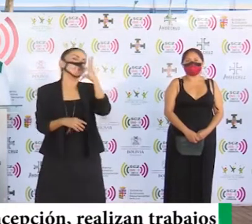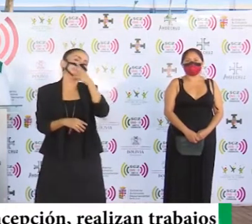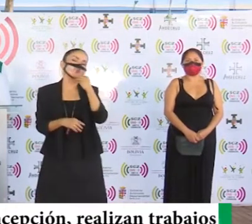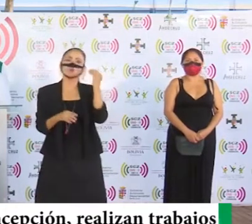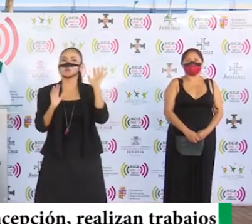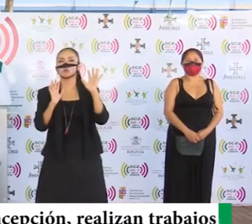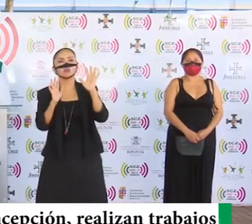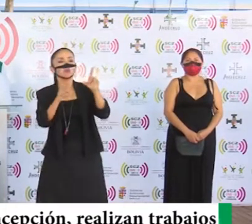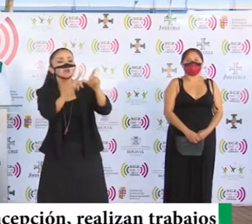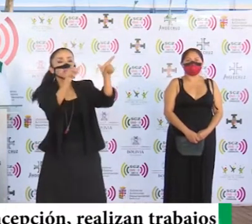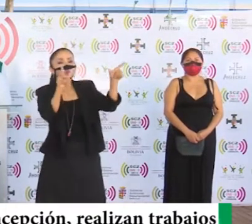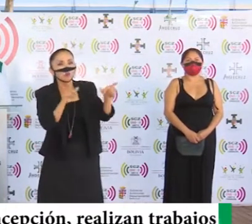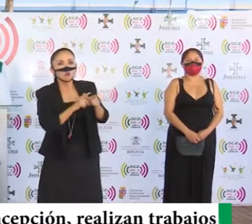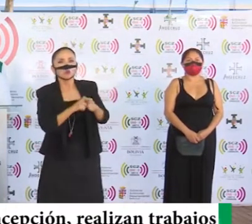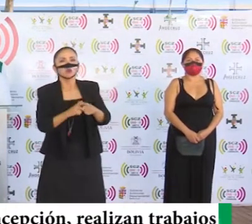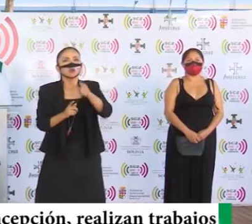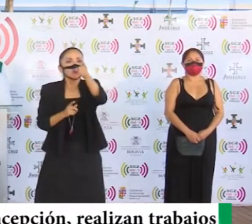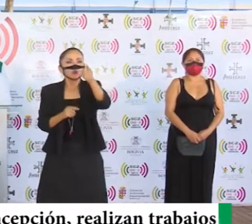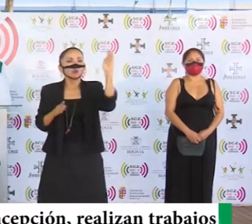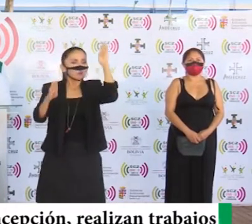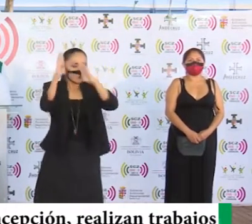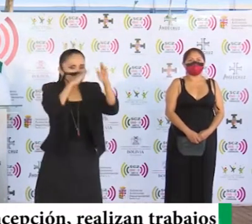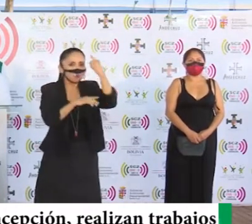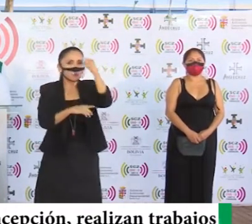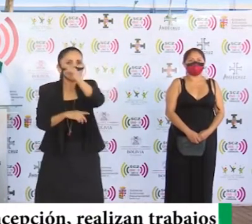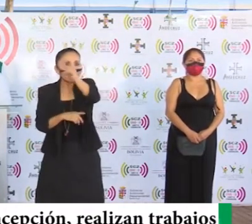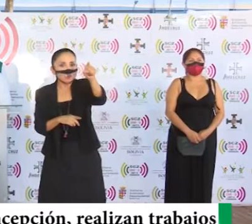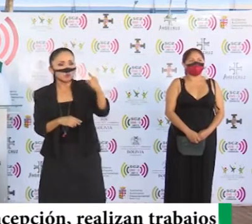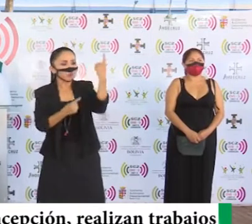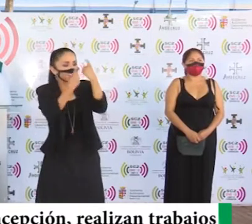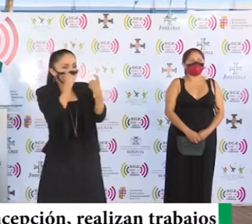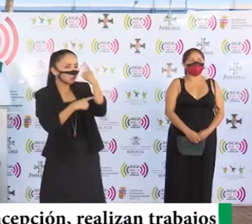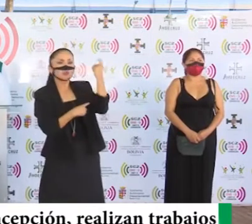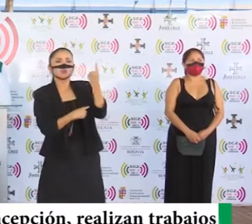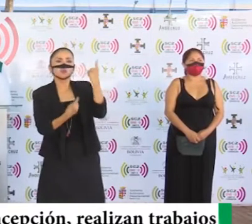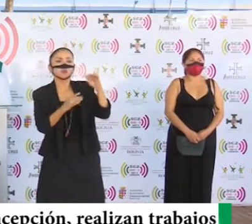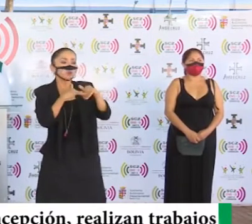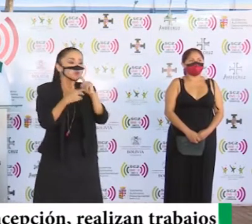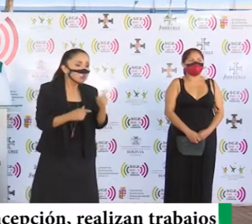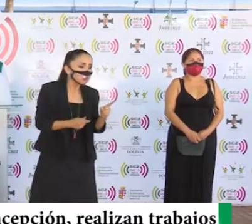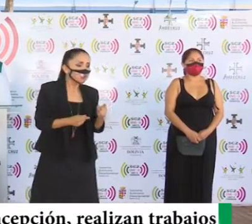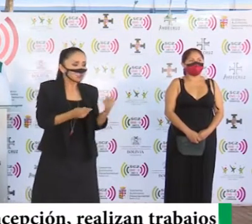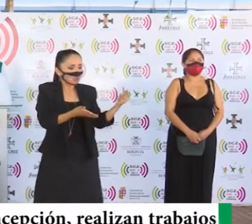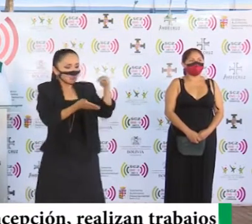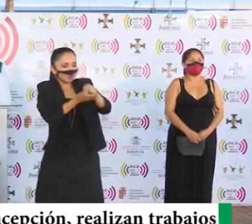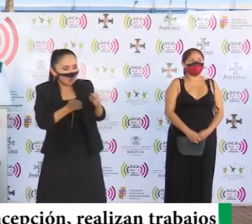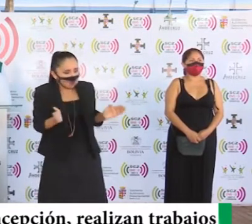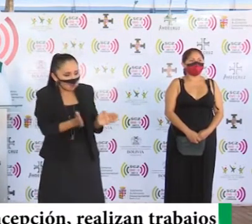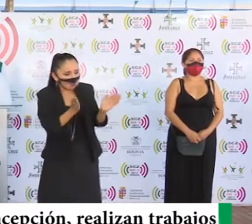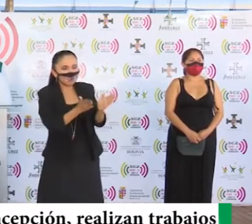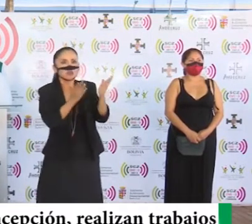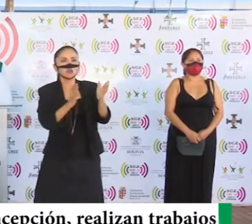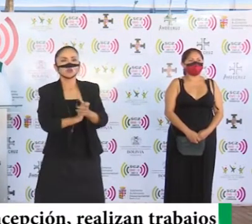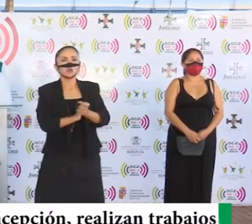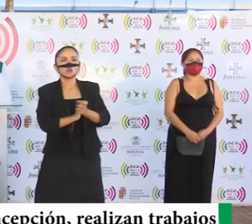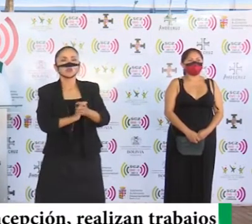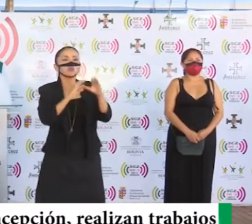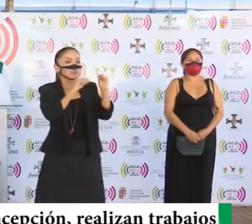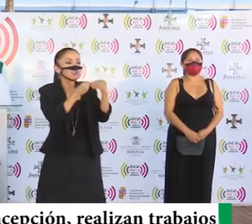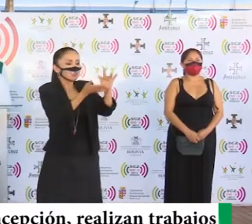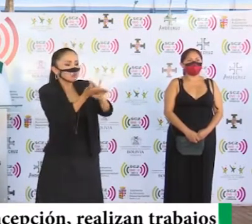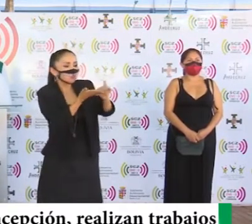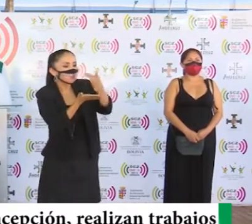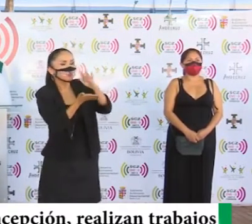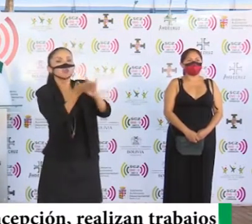Es un lugar donde se preocupan por vos, te preguntan, te levantan de ánimo, te dan